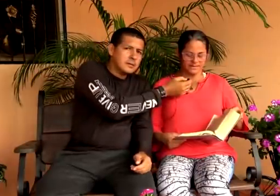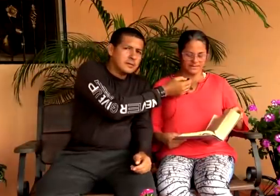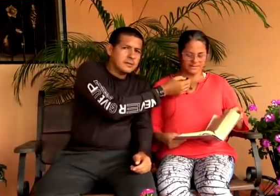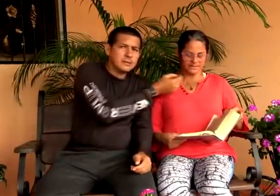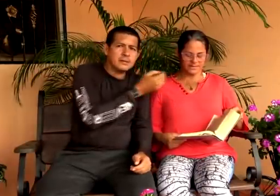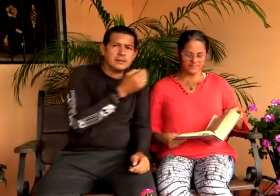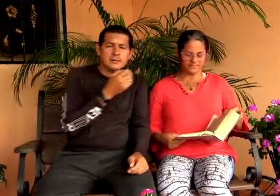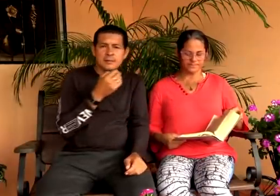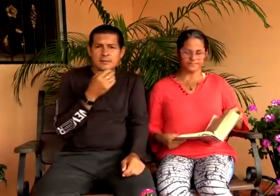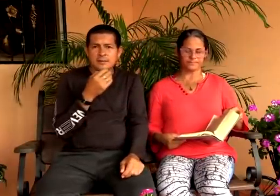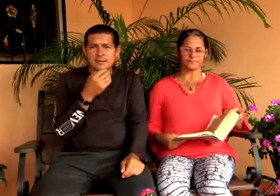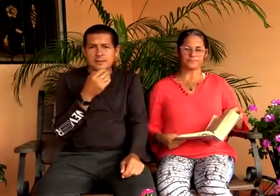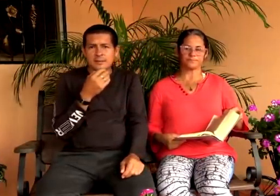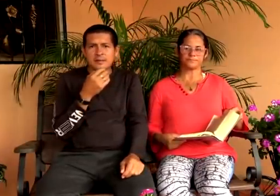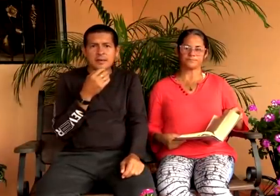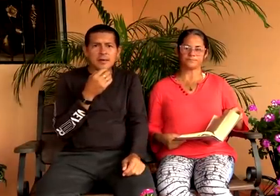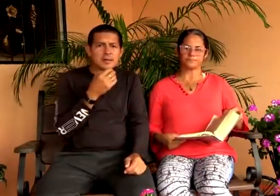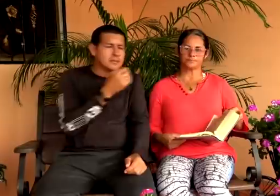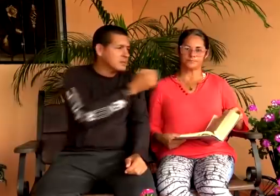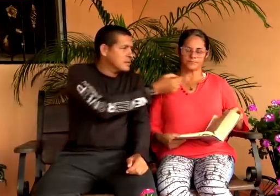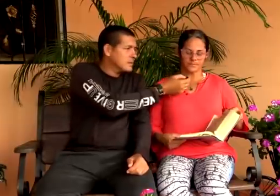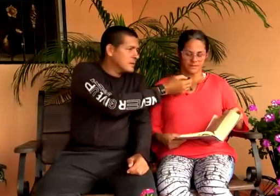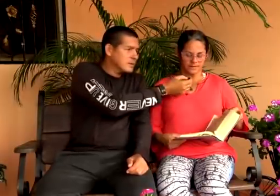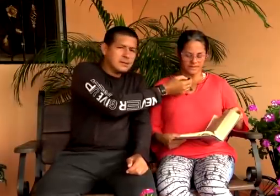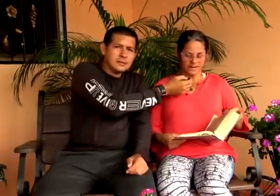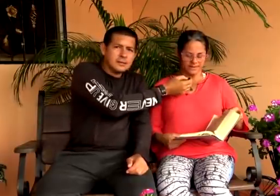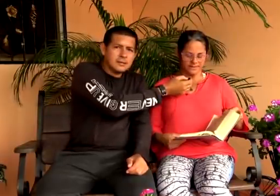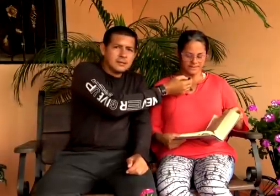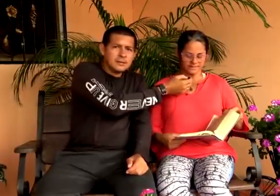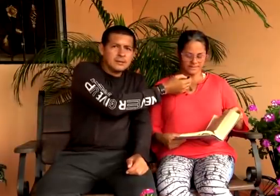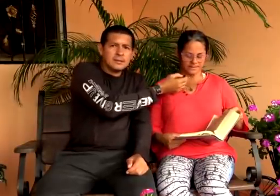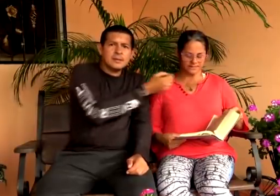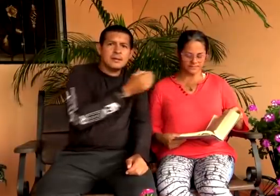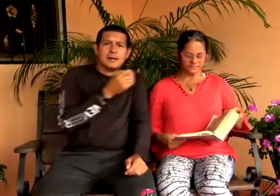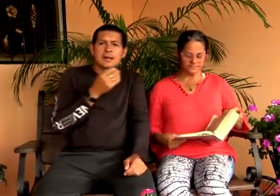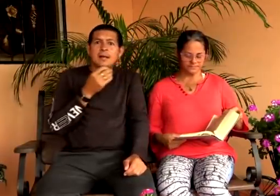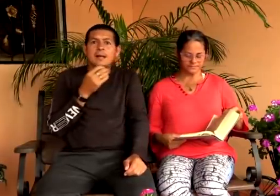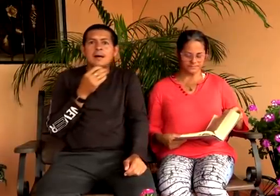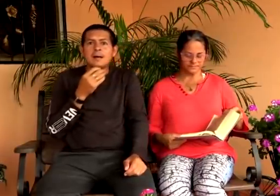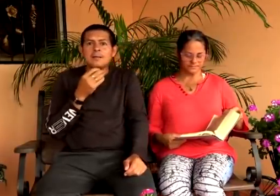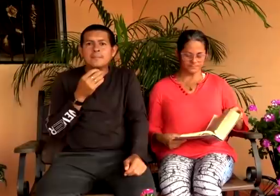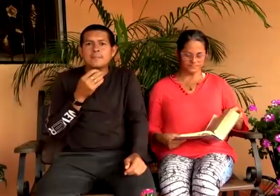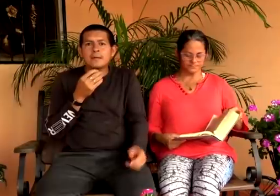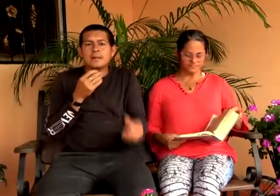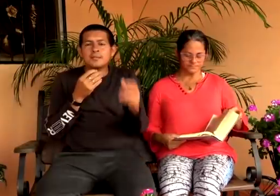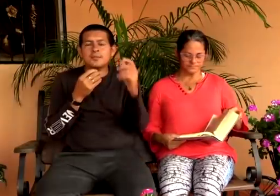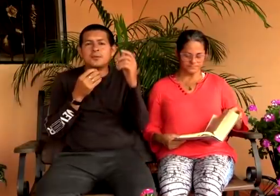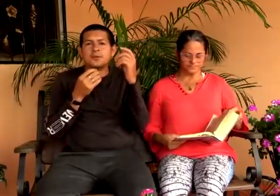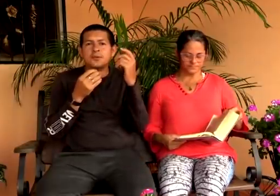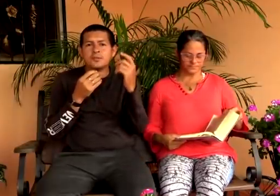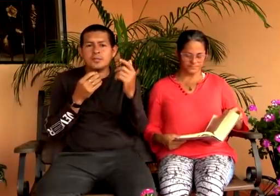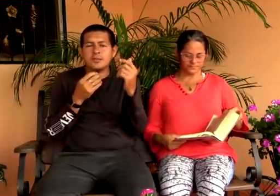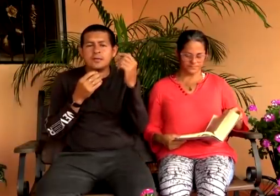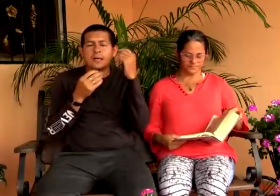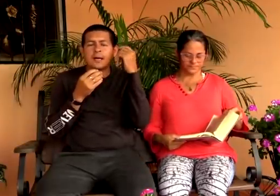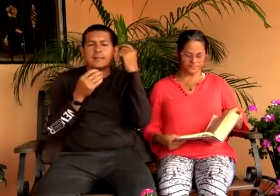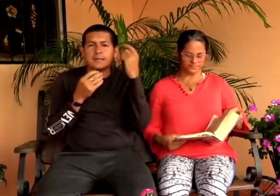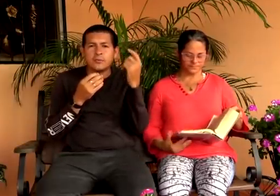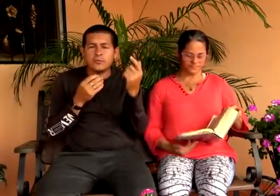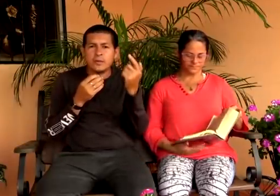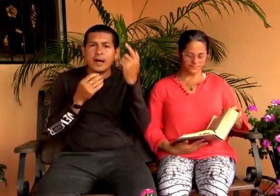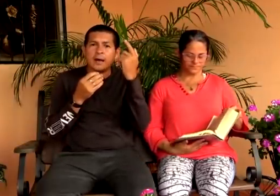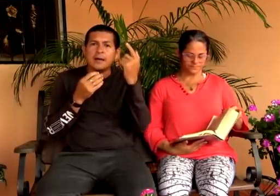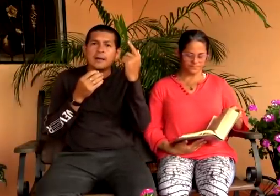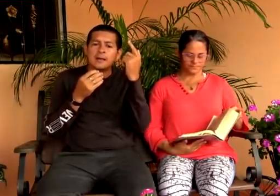es la iglesia? ¿Qué es? La iglesia. La. El Señor tiene una